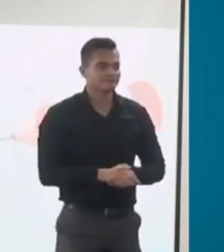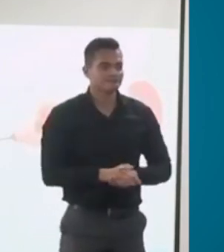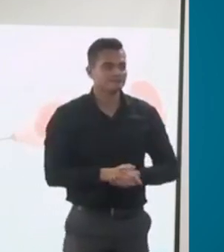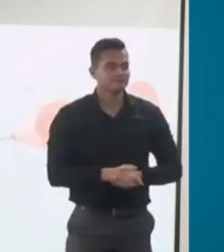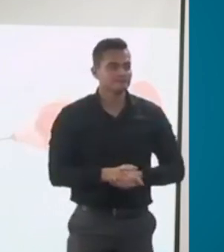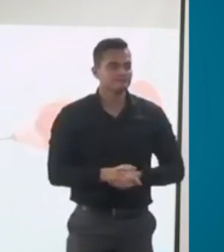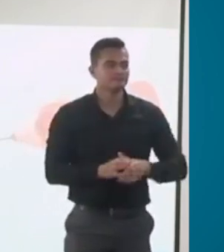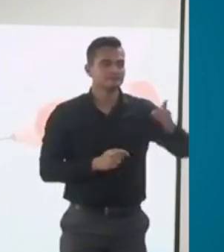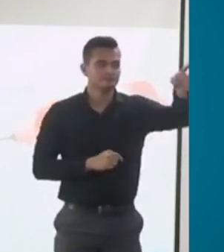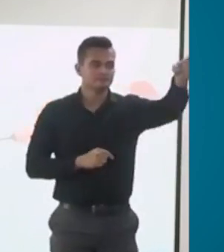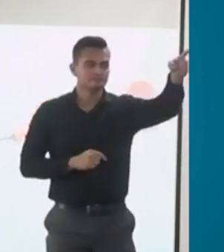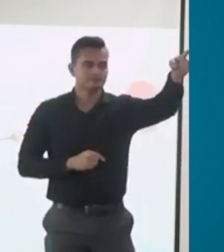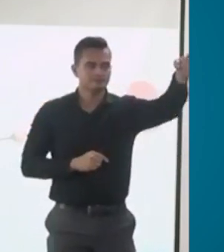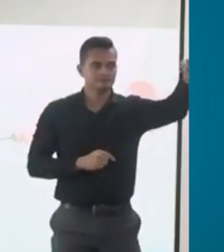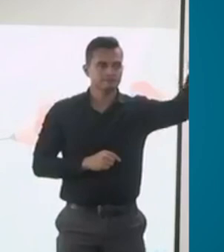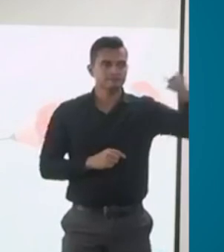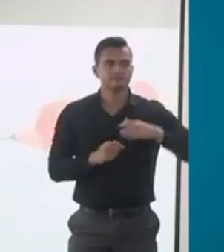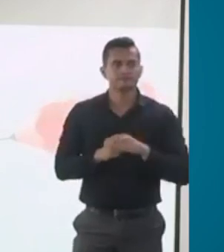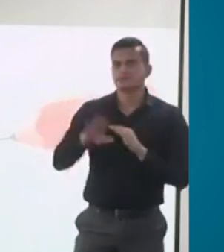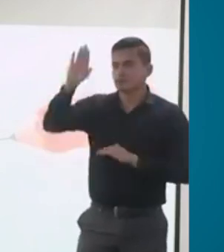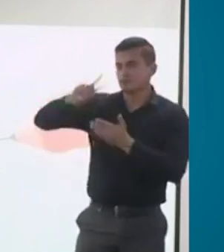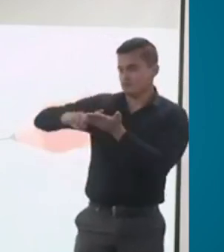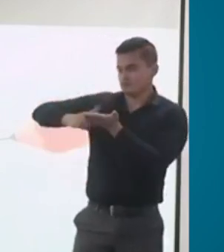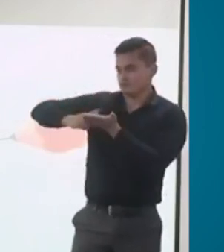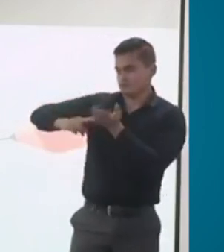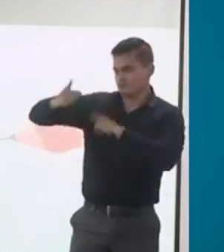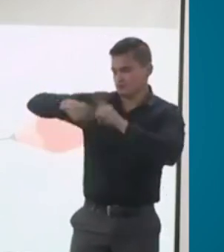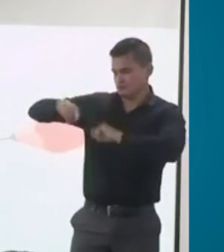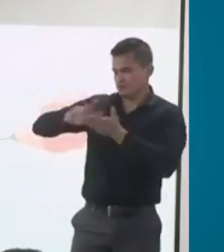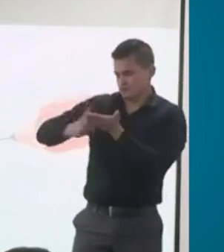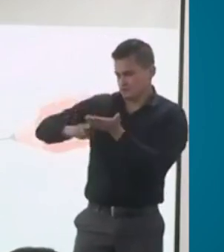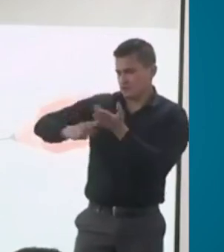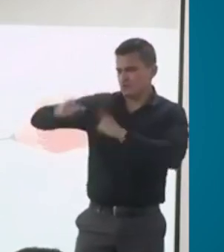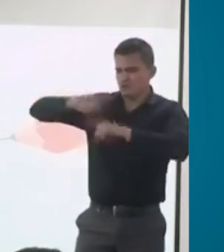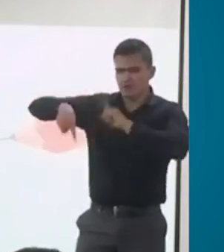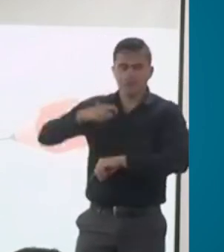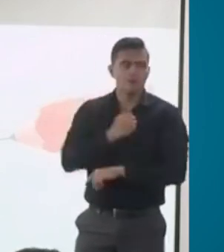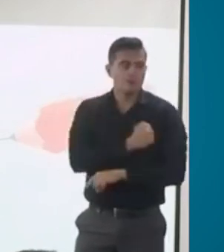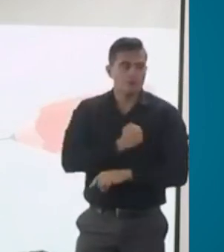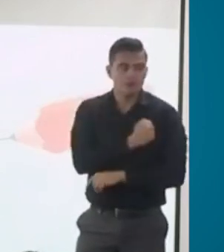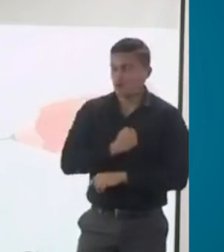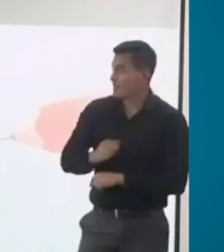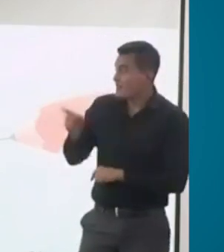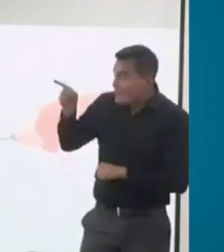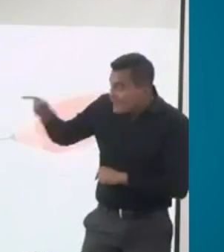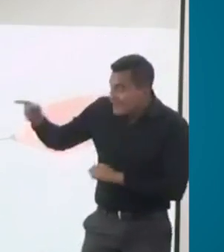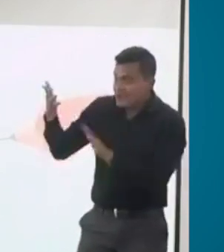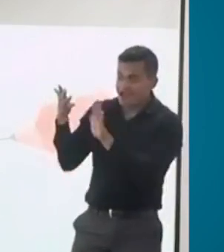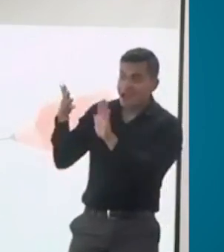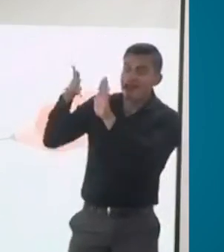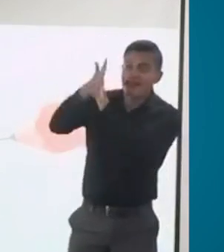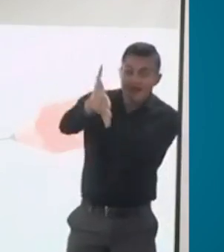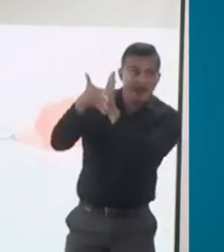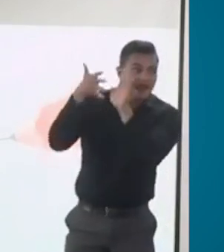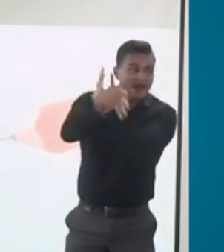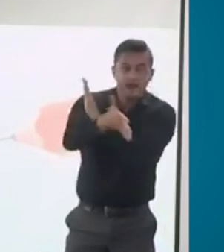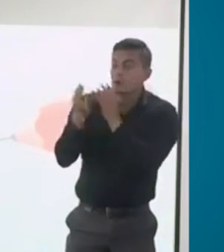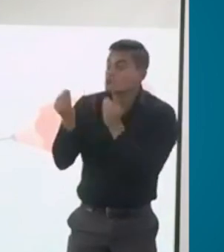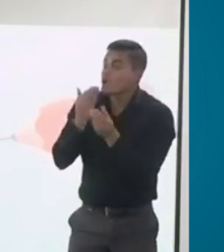Quisiera hacer una intervención como intérprete. Lo que acaba de decir la doctora, le agradezco, fue mucho más